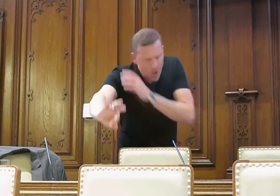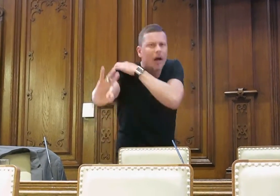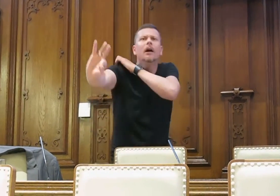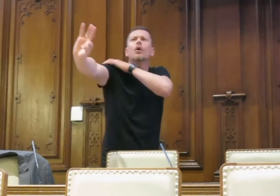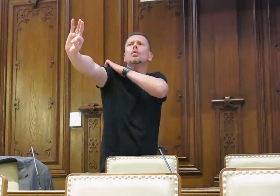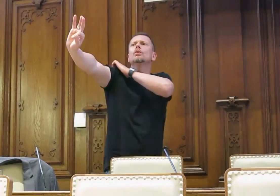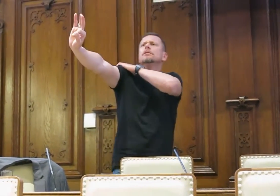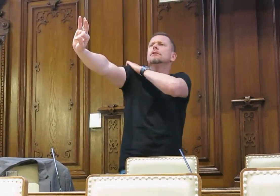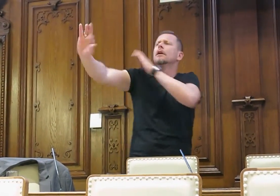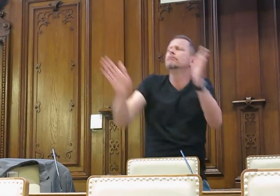Ja,